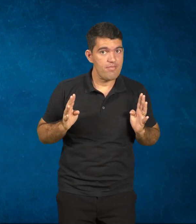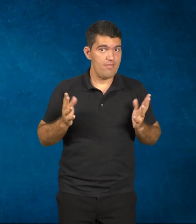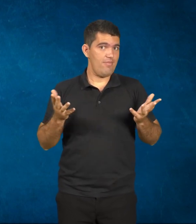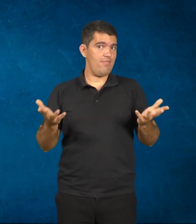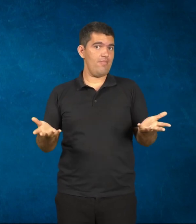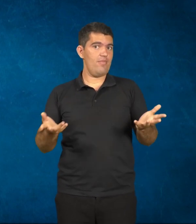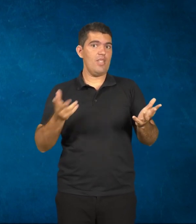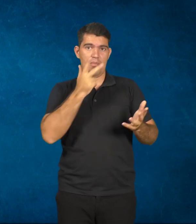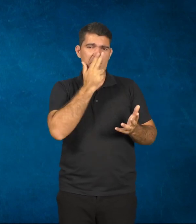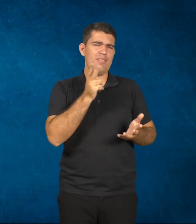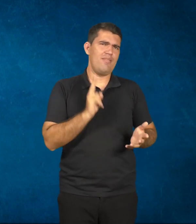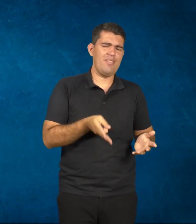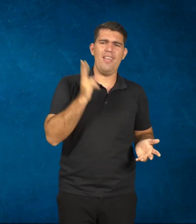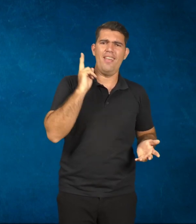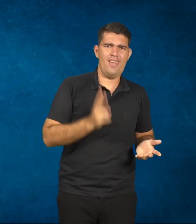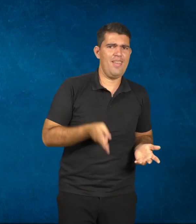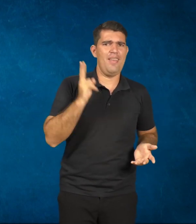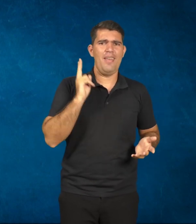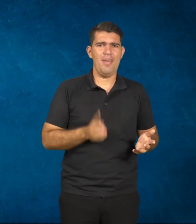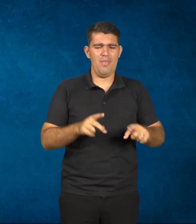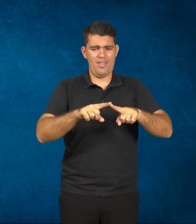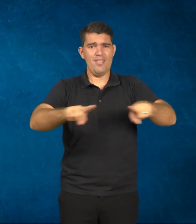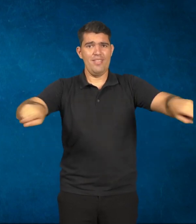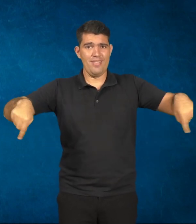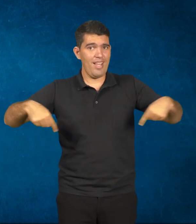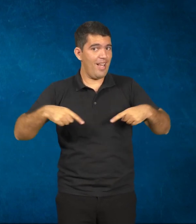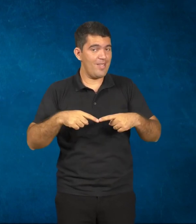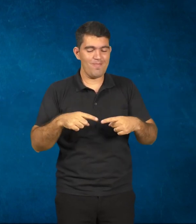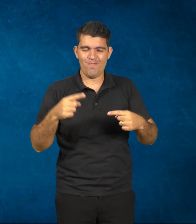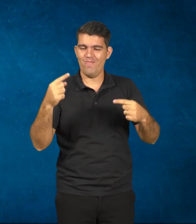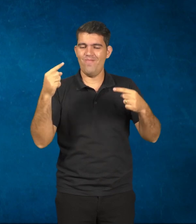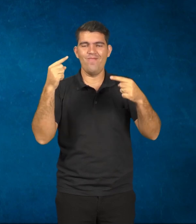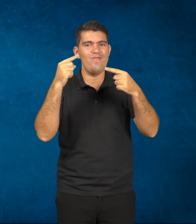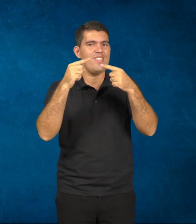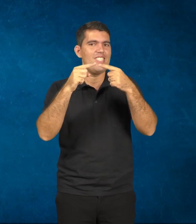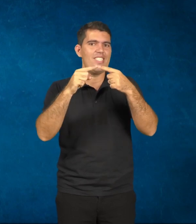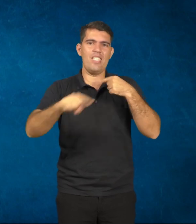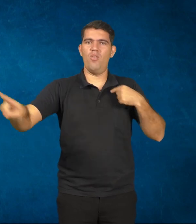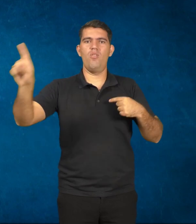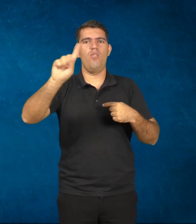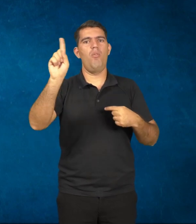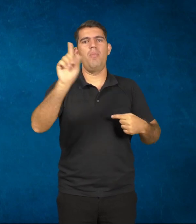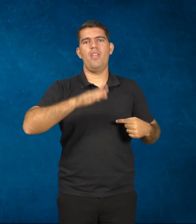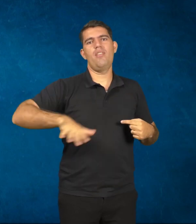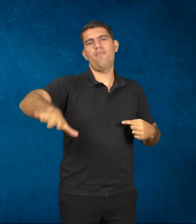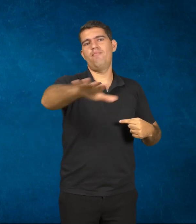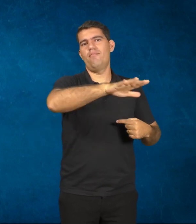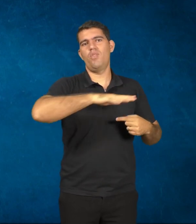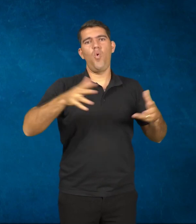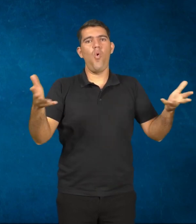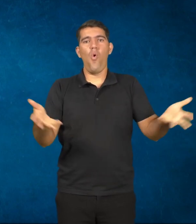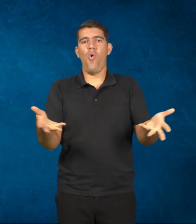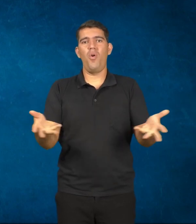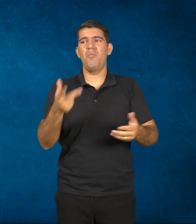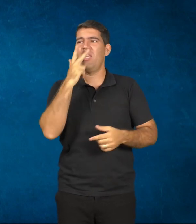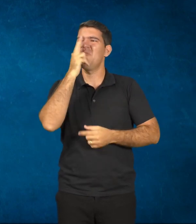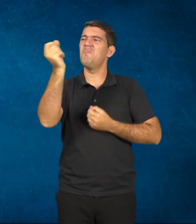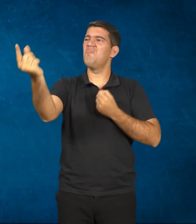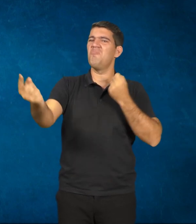ter se batido nisso, esse tipo de sala de aula não cabe, cada vez ele é mais obsoleto. Nós vimos nas